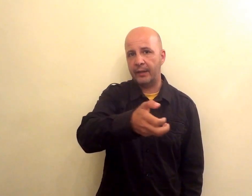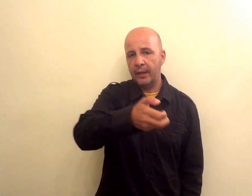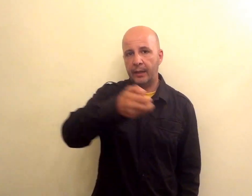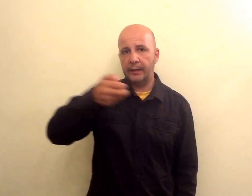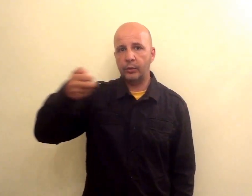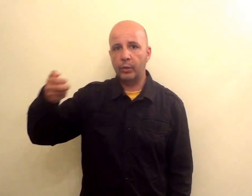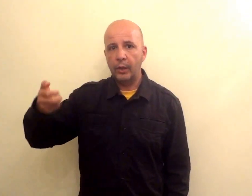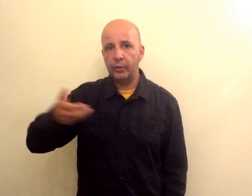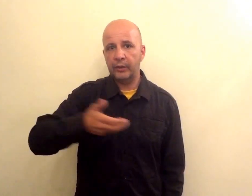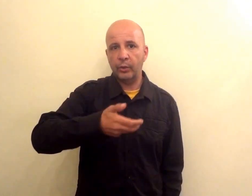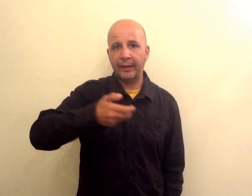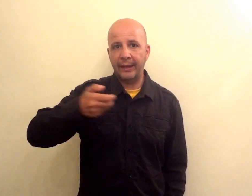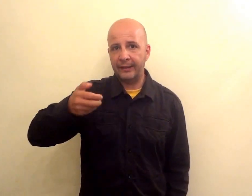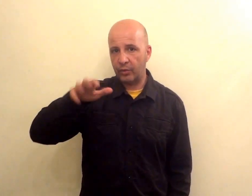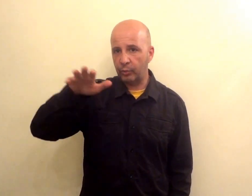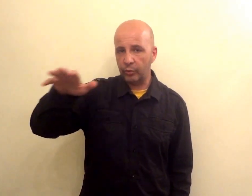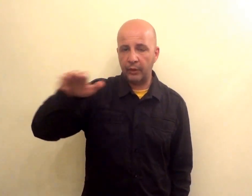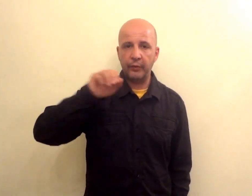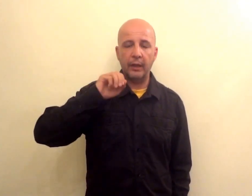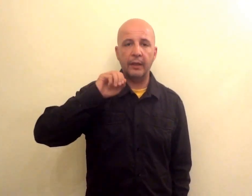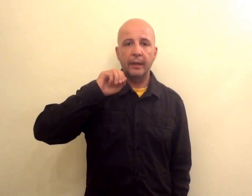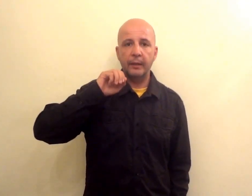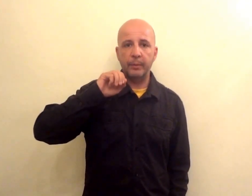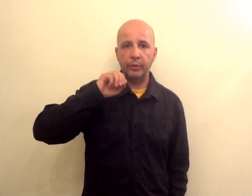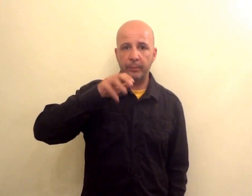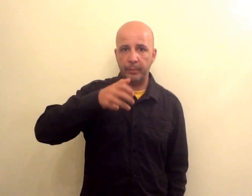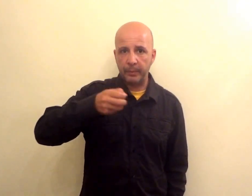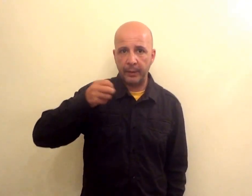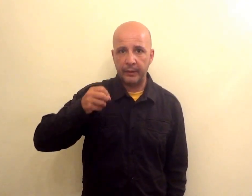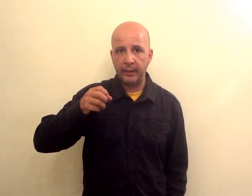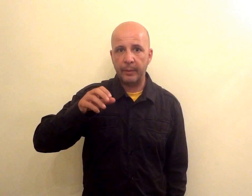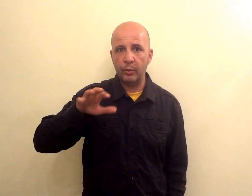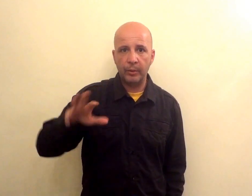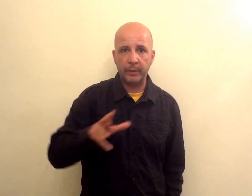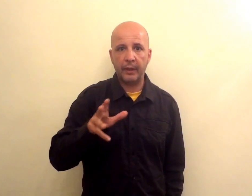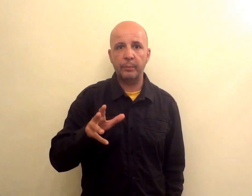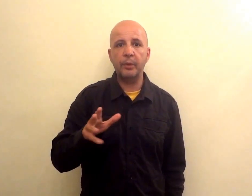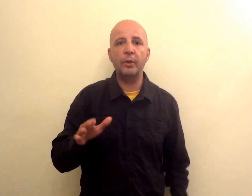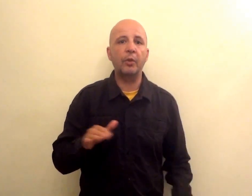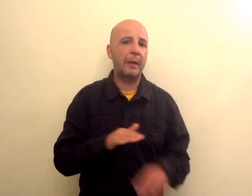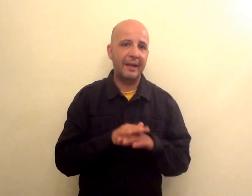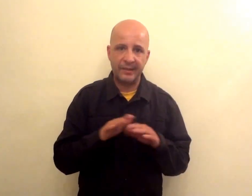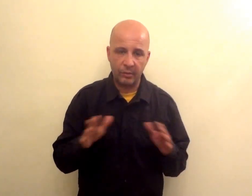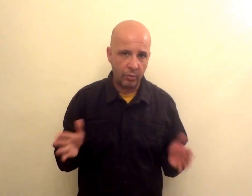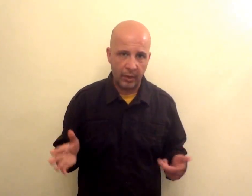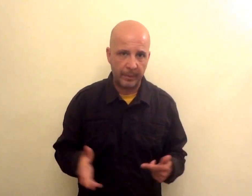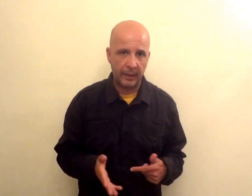che è andato ogni tanto a retra, soprattutto nella finale del primo tempo per prendere dei palloni e per creare un po' di pericolo, ma nessuna palla